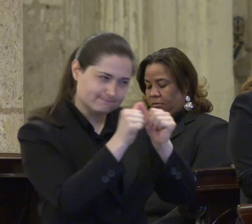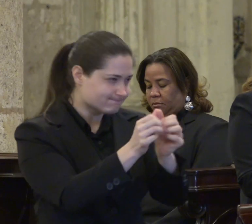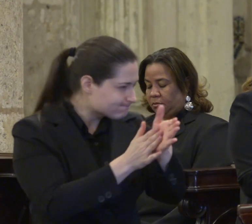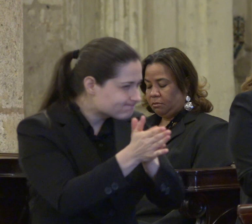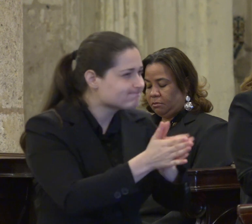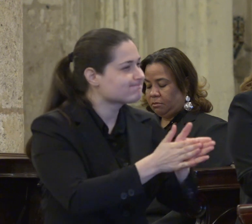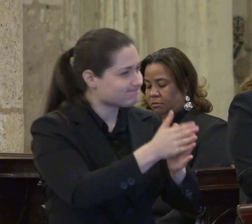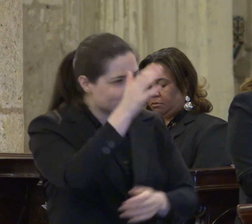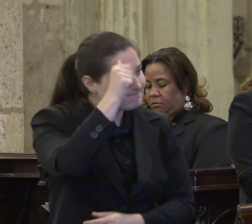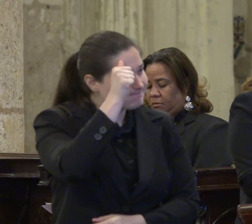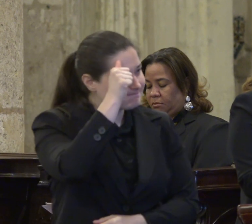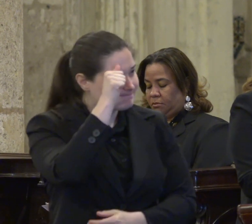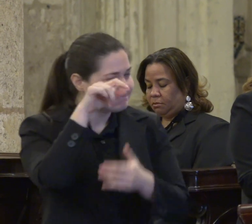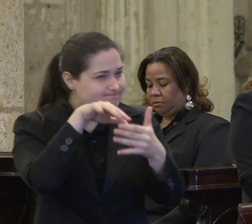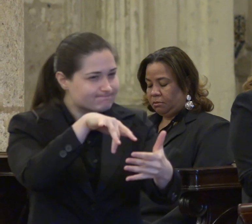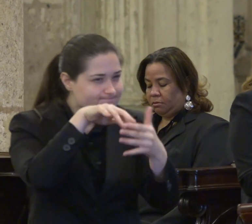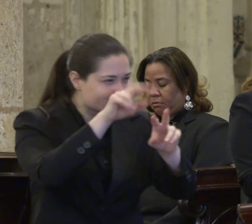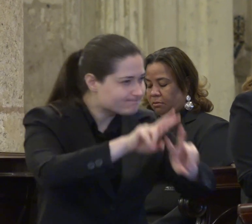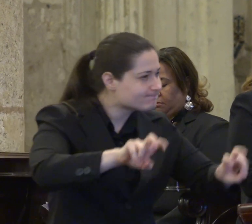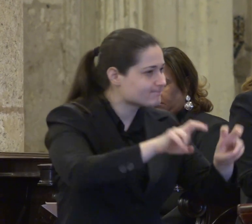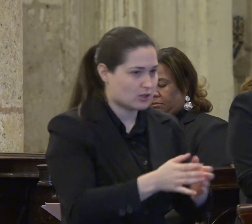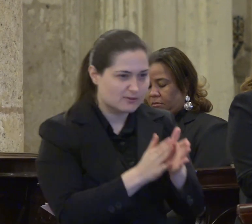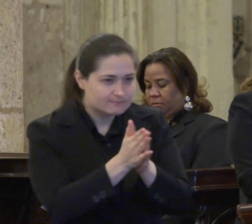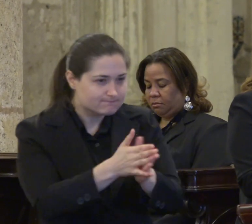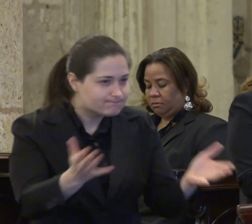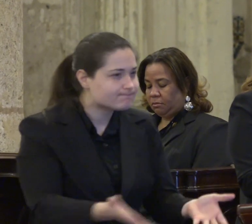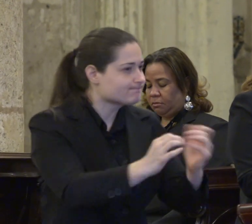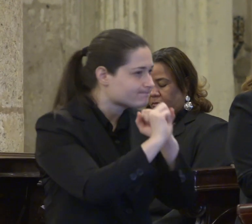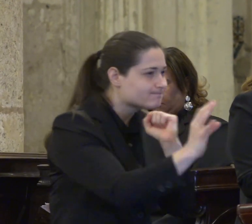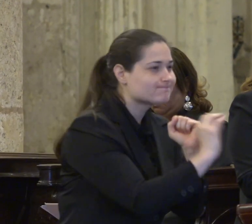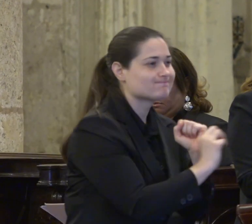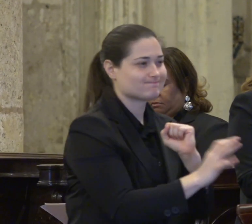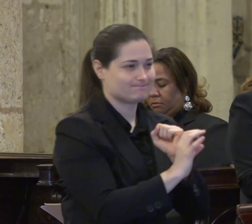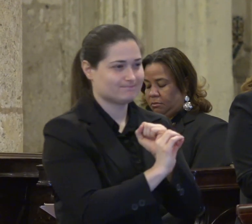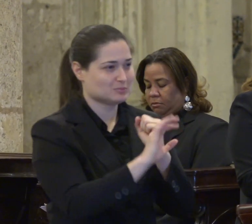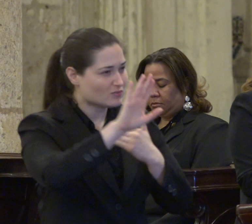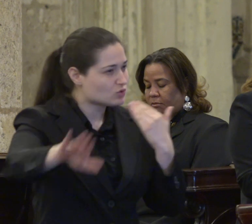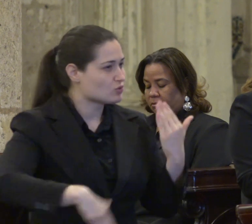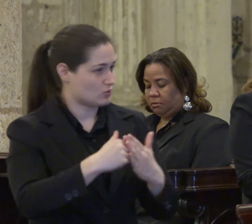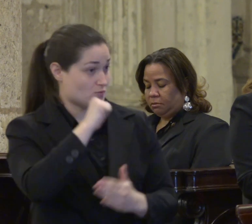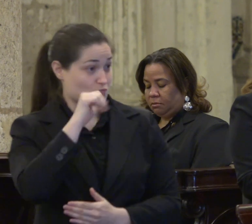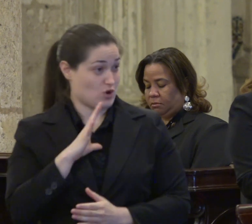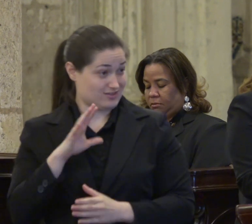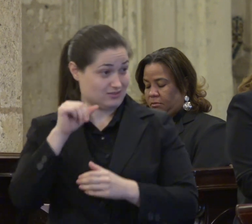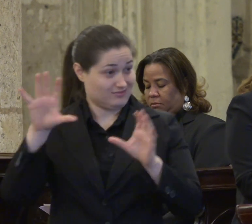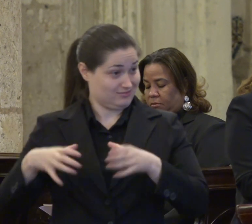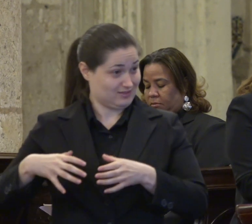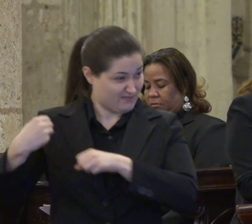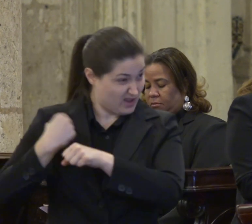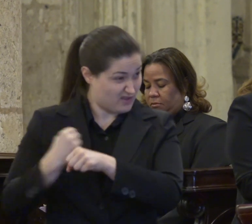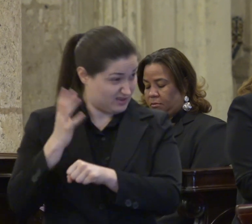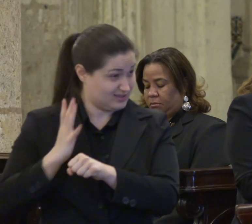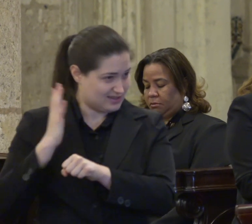conozcan, investiguen y promuevan las acciones, hazañas y aportes de las sufragistas dominicanas en